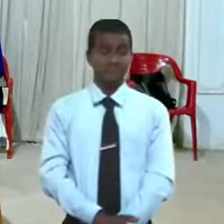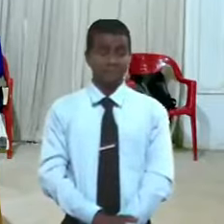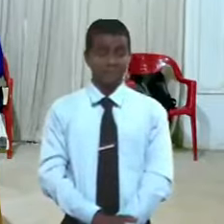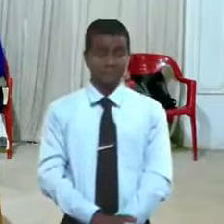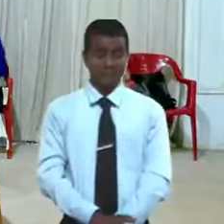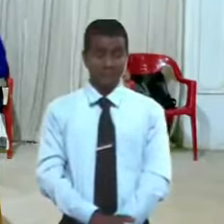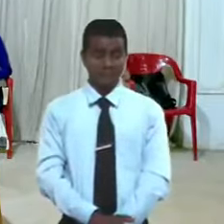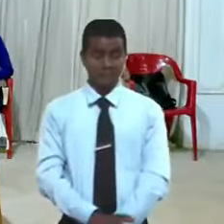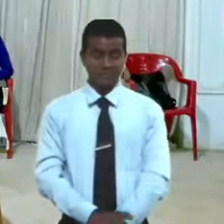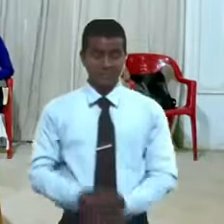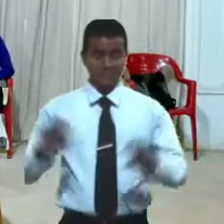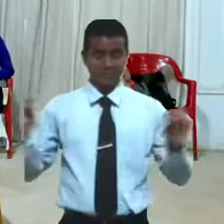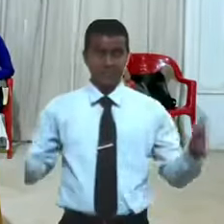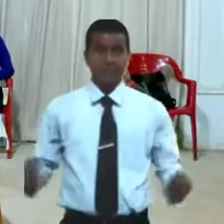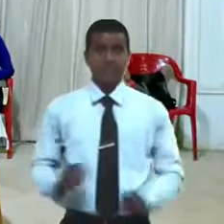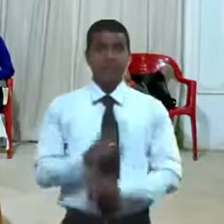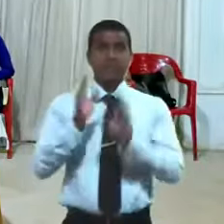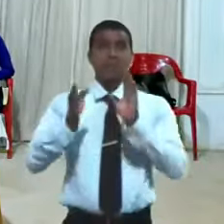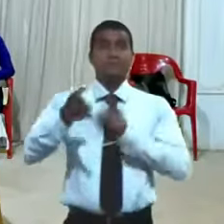gloria a Dios